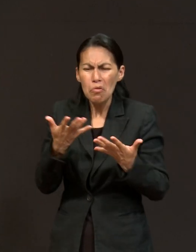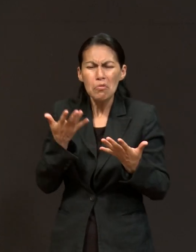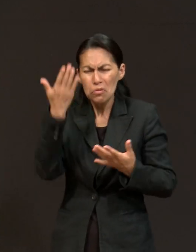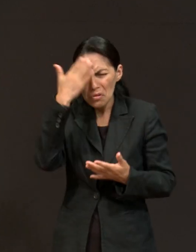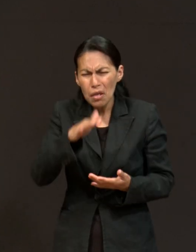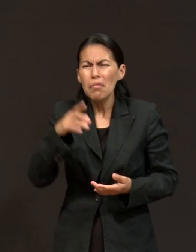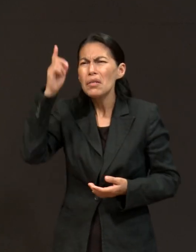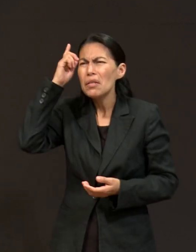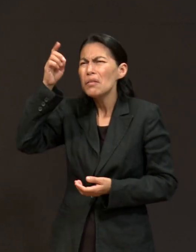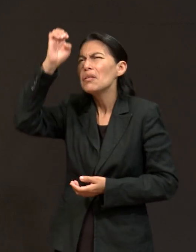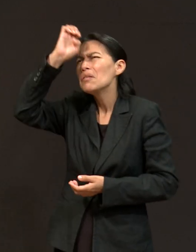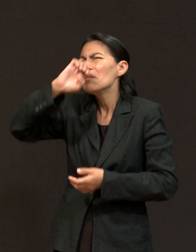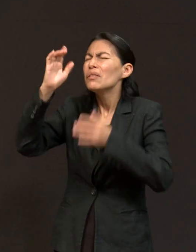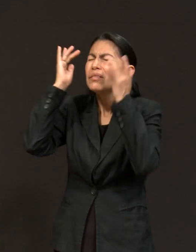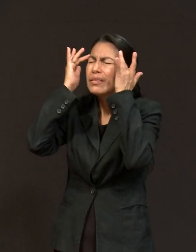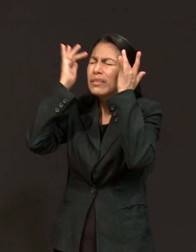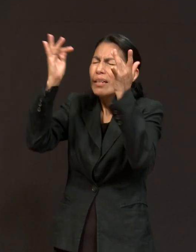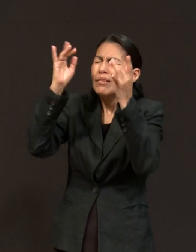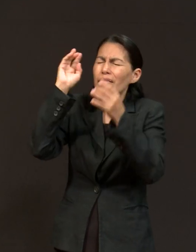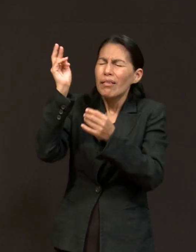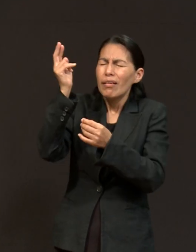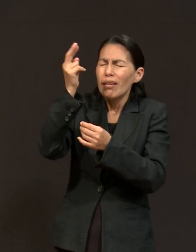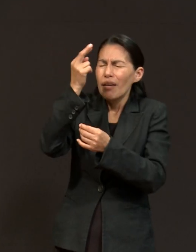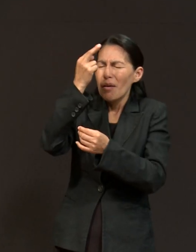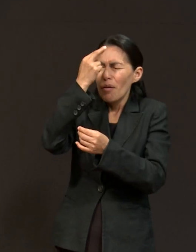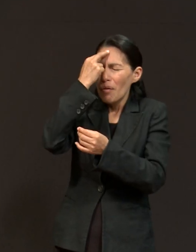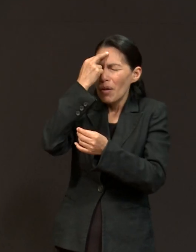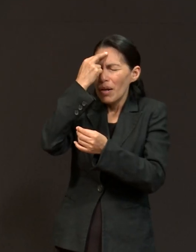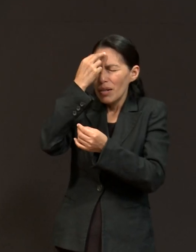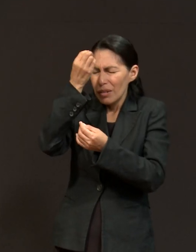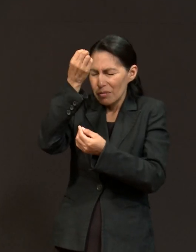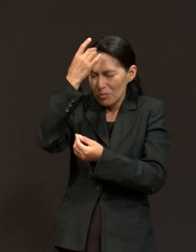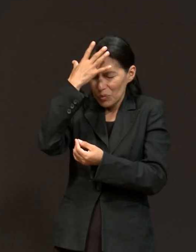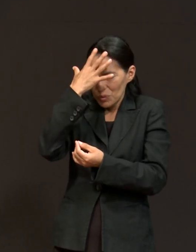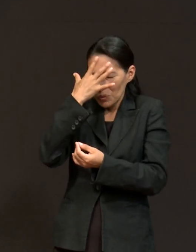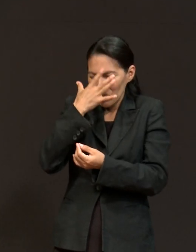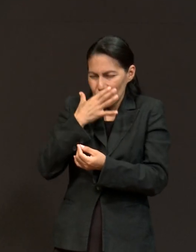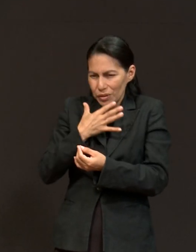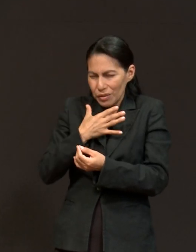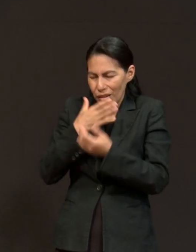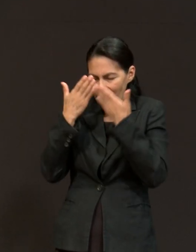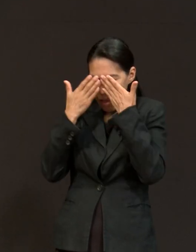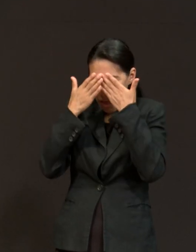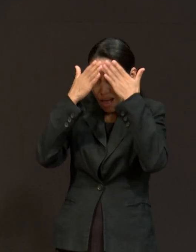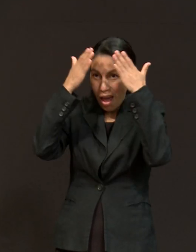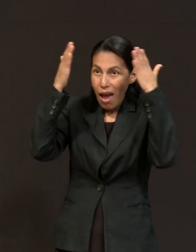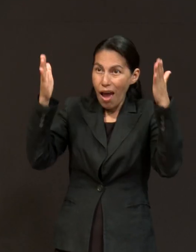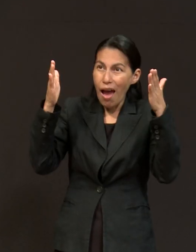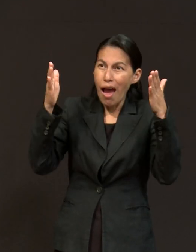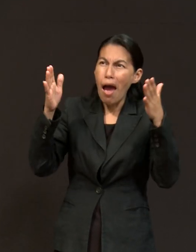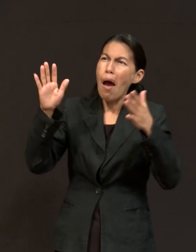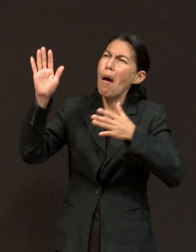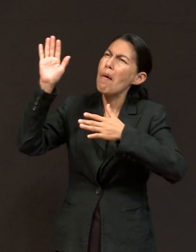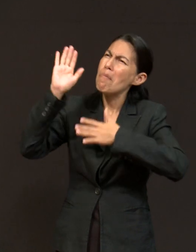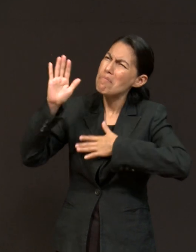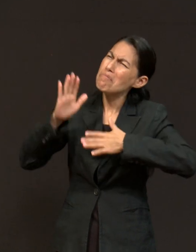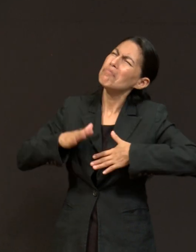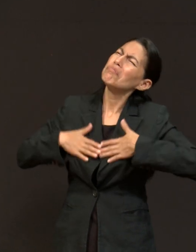Espíritu de Dios te recuerda esa palabra, y entonces lo hace viva, y tú crees en esa promesa y